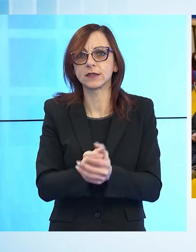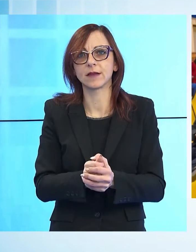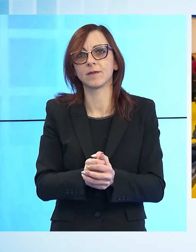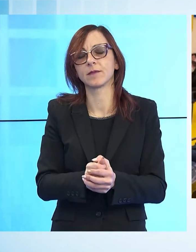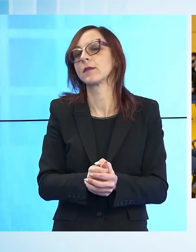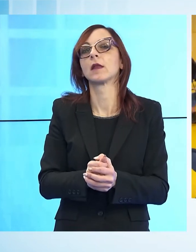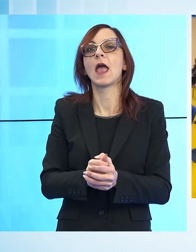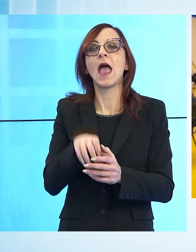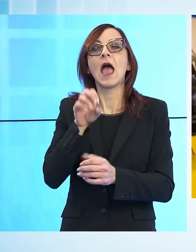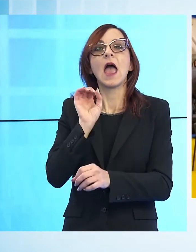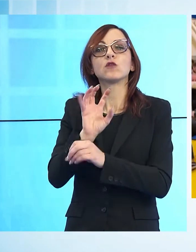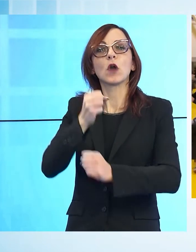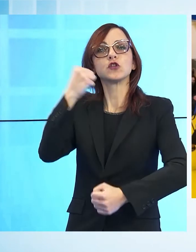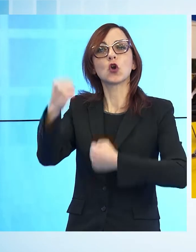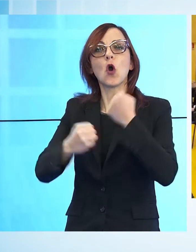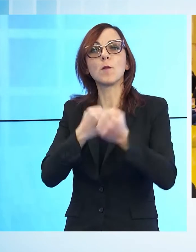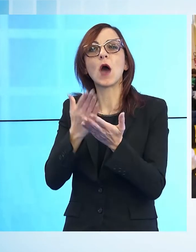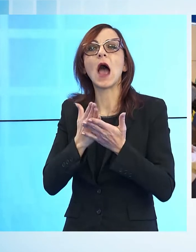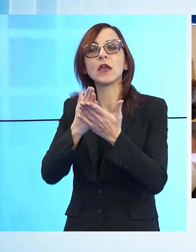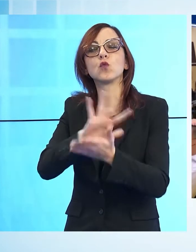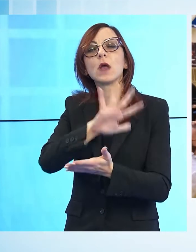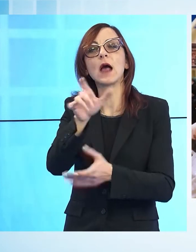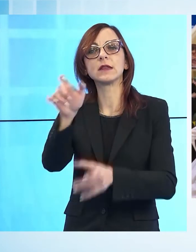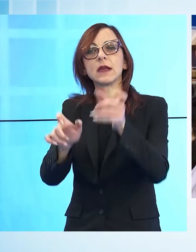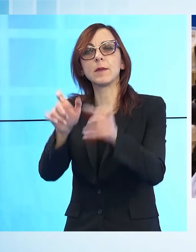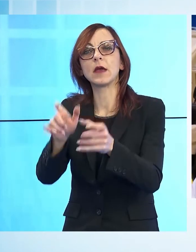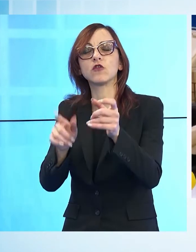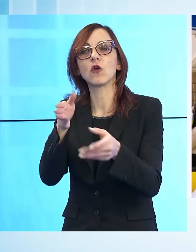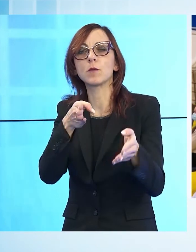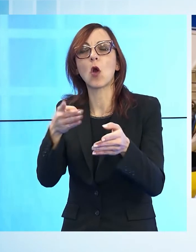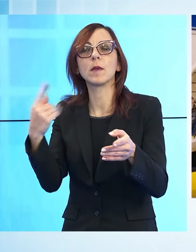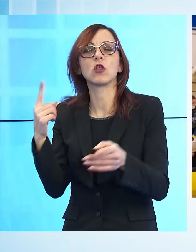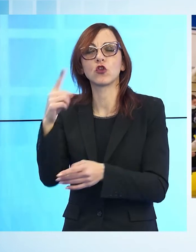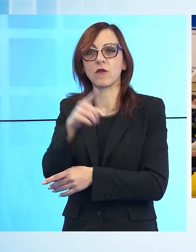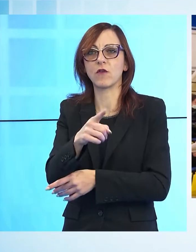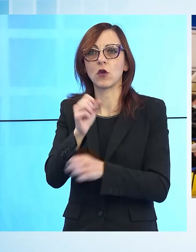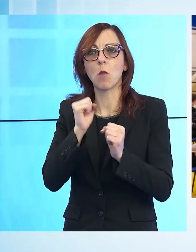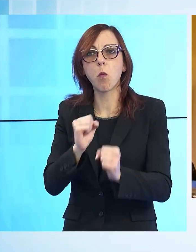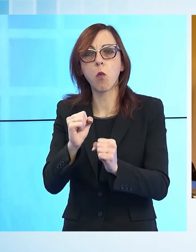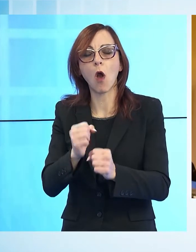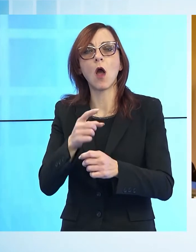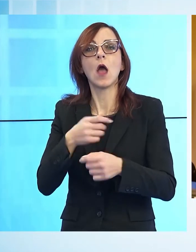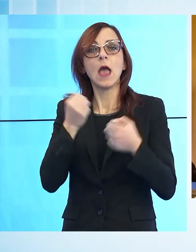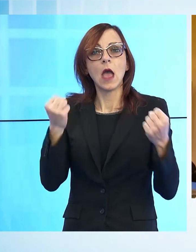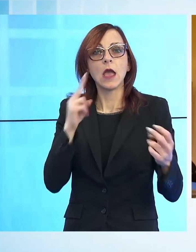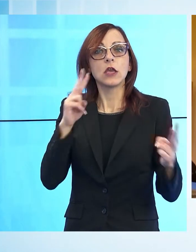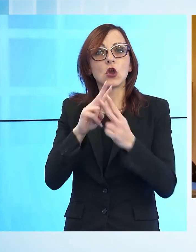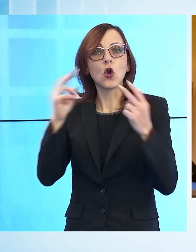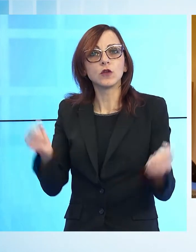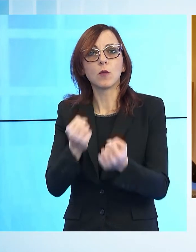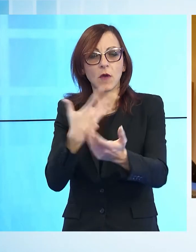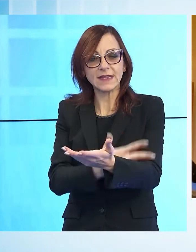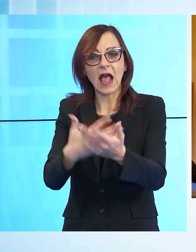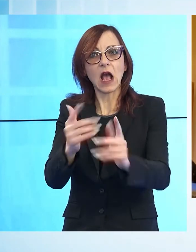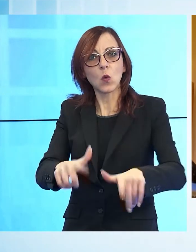comportamenti che possano aiutare il prossimo in difficoltà, così gli incontri per promuovere la donazione del sangue tra gli studenti che hanno compiuto,